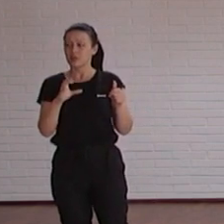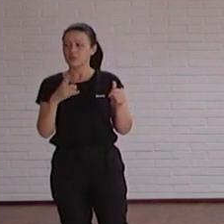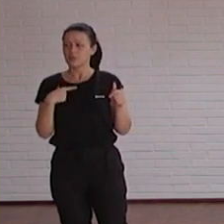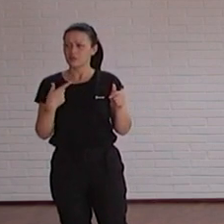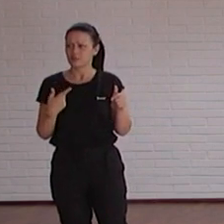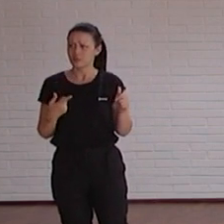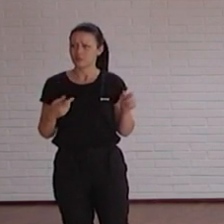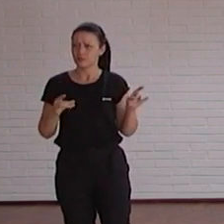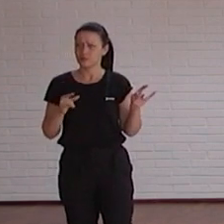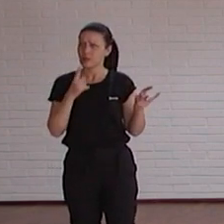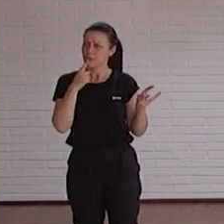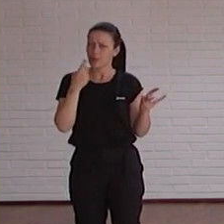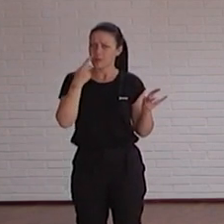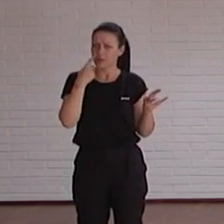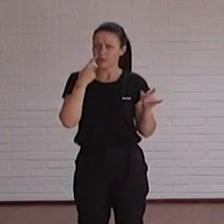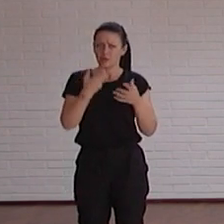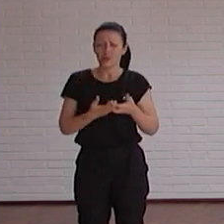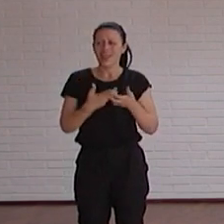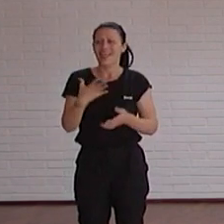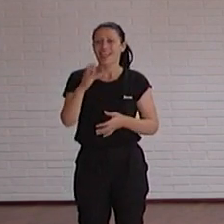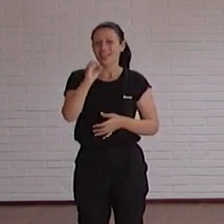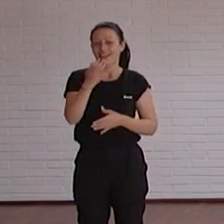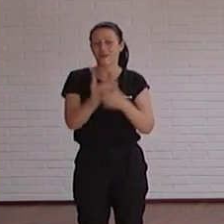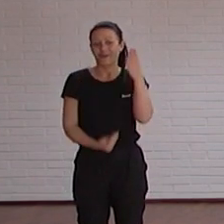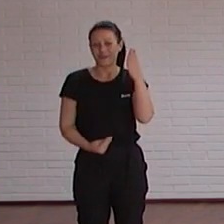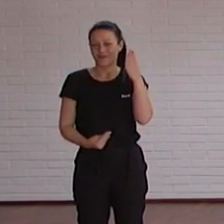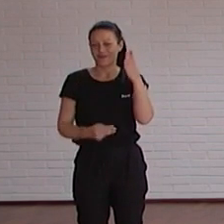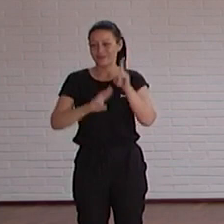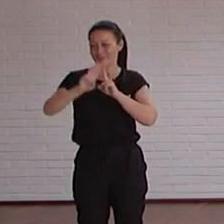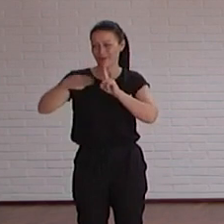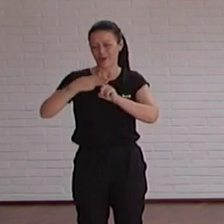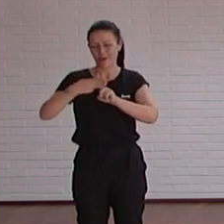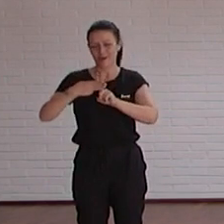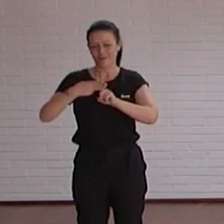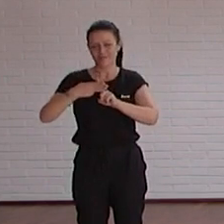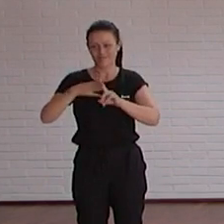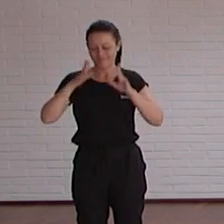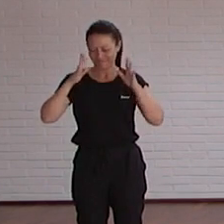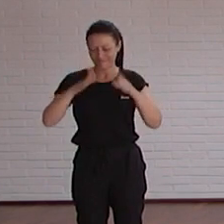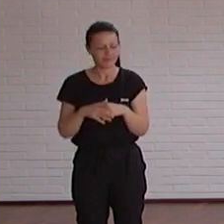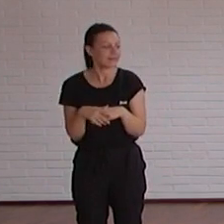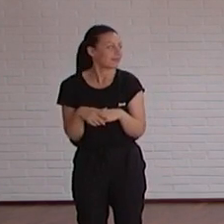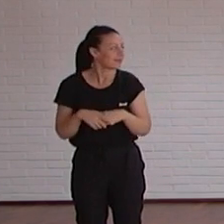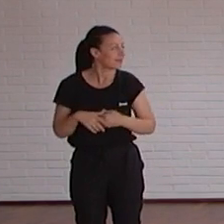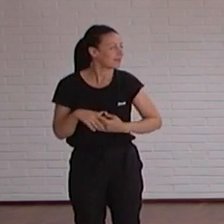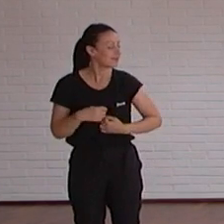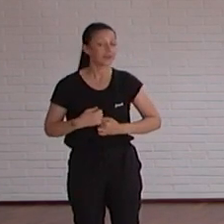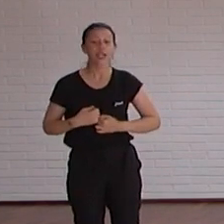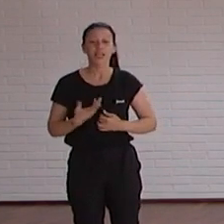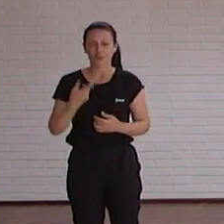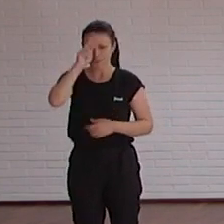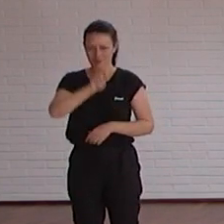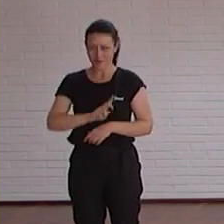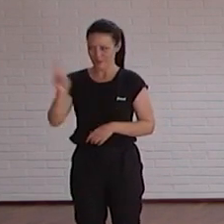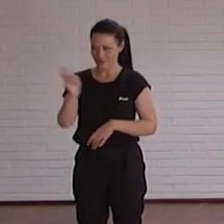pero voy a ver si eso sigue funcionando cero errores en la página web del ICE o sea estamos ahí con que ya lo sabía antes de venir